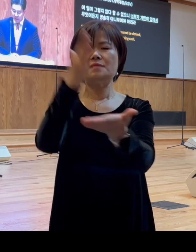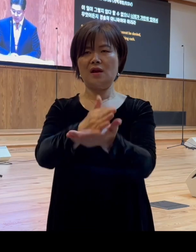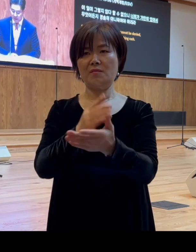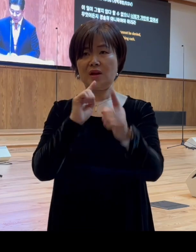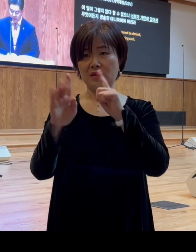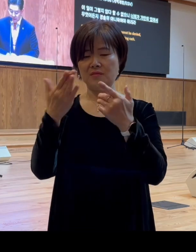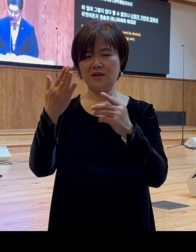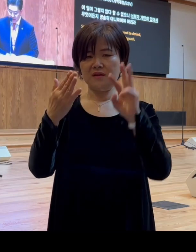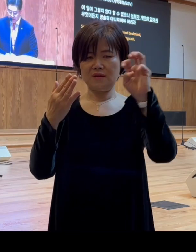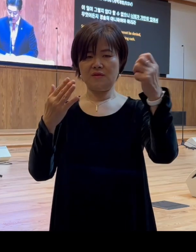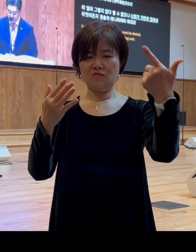읽겠습니다 시작